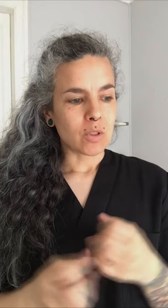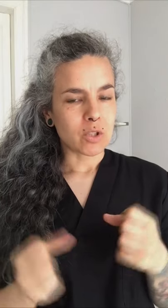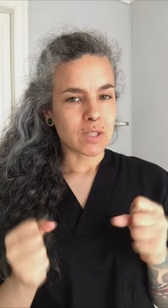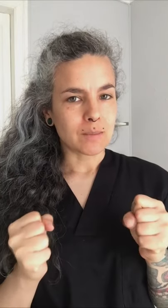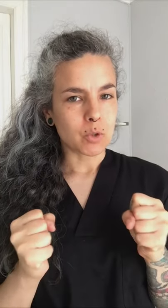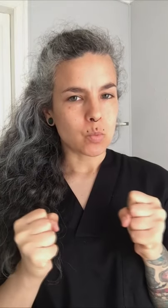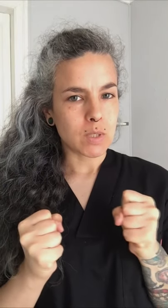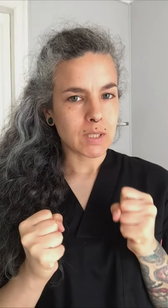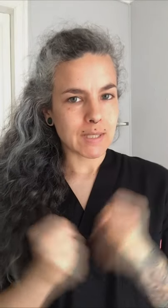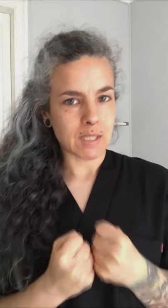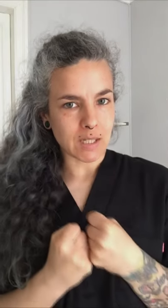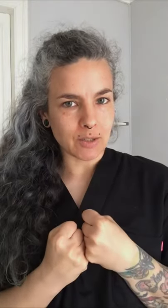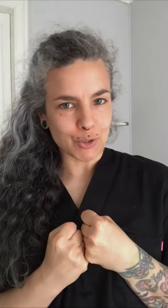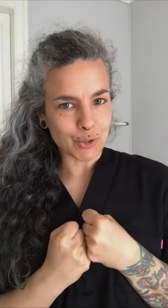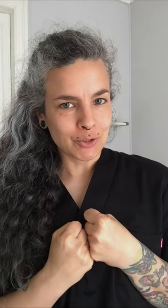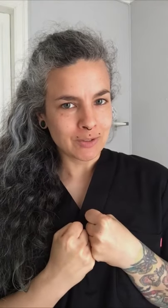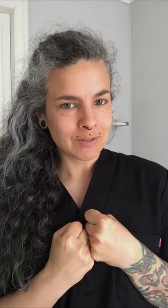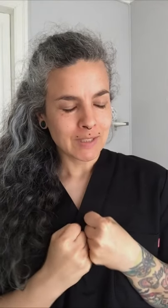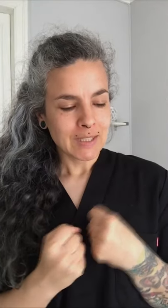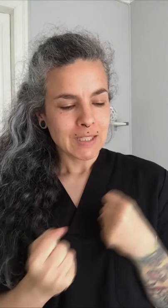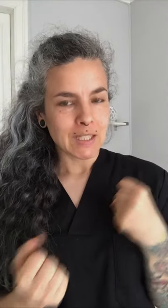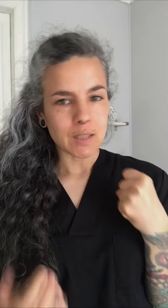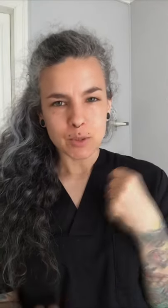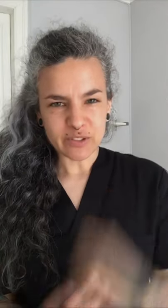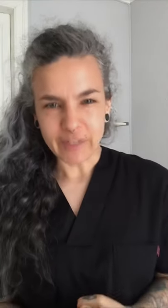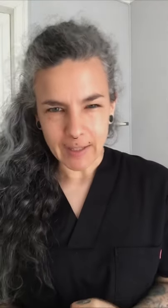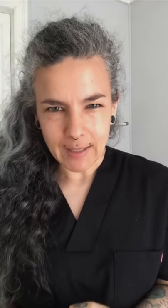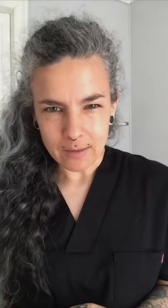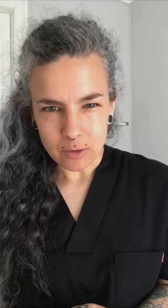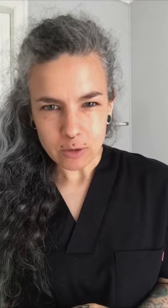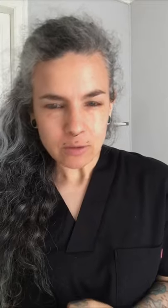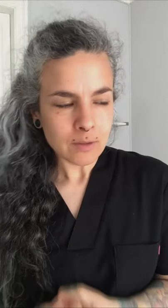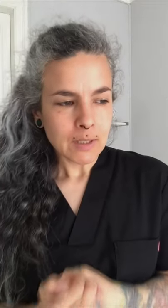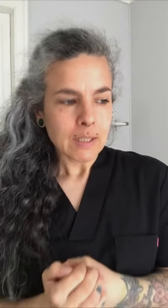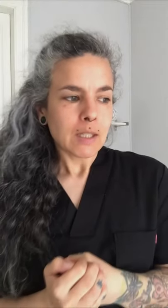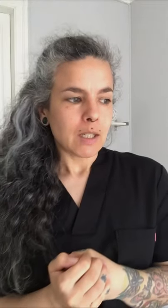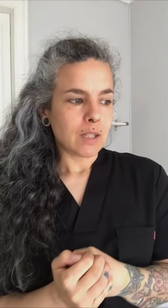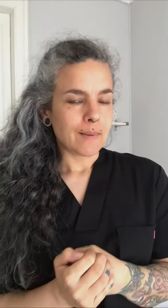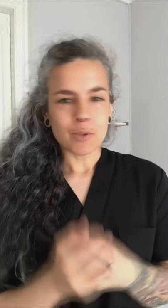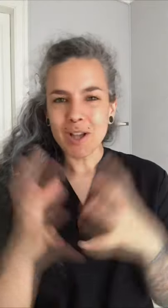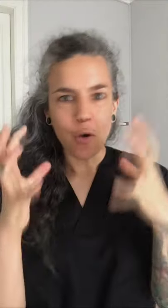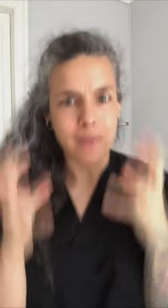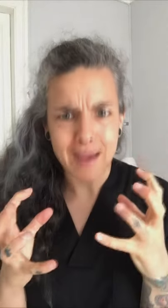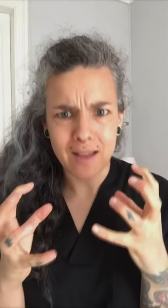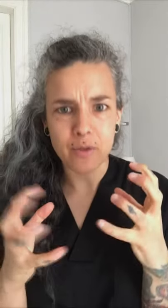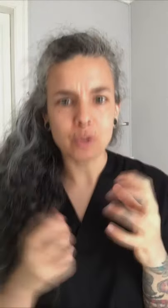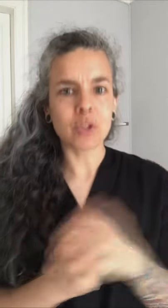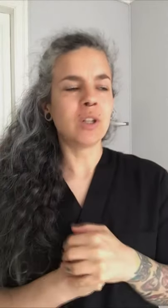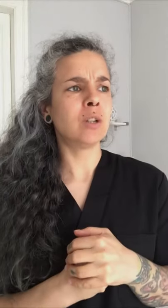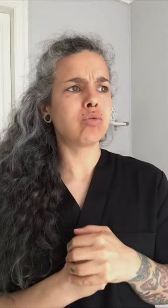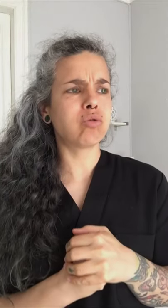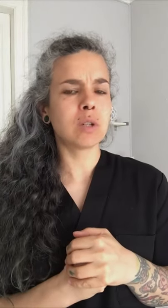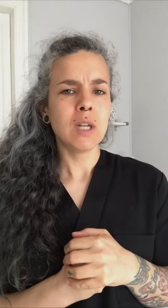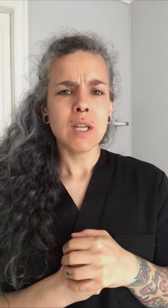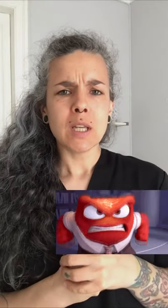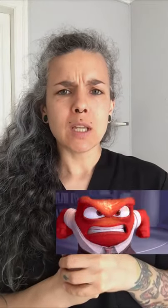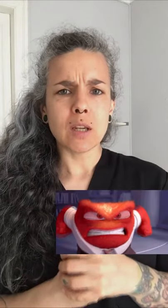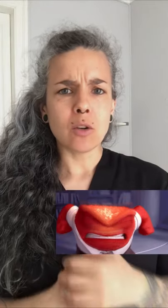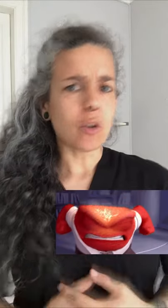cuando estamos muy estresados y estamos enfadados y vamos agobiados y no